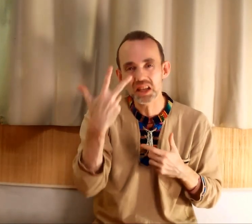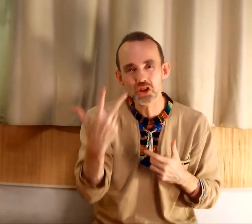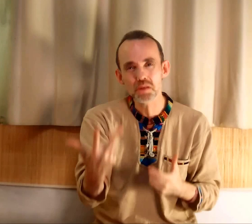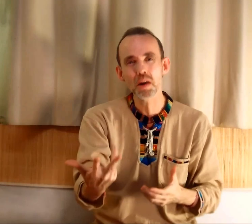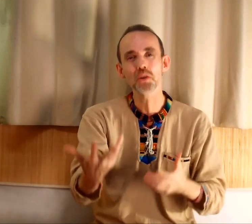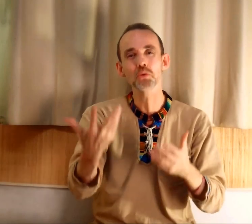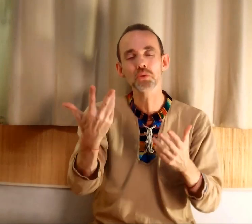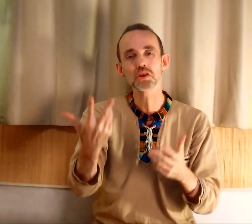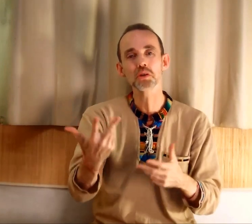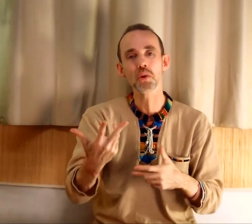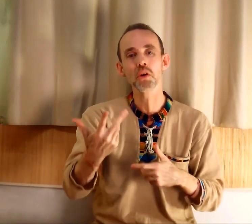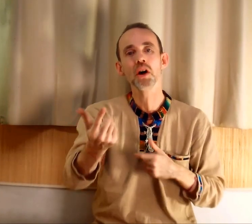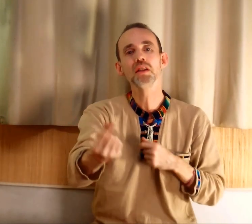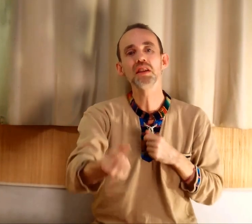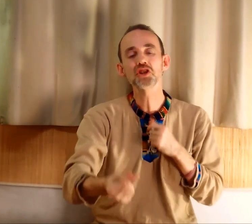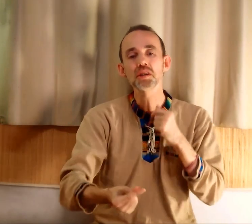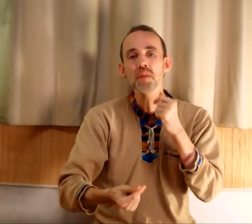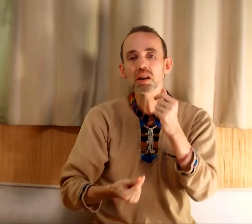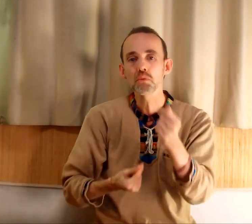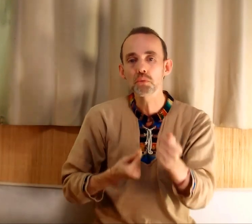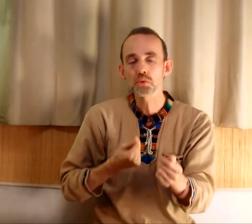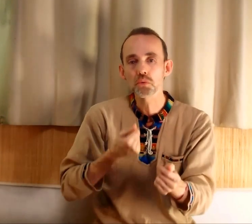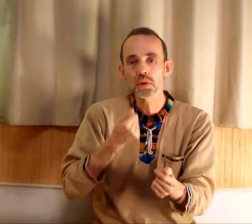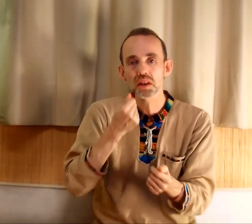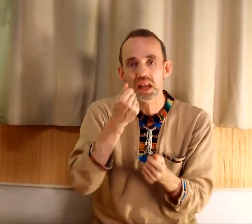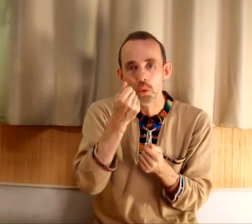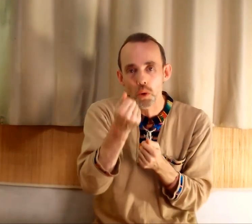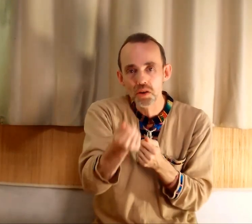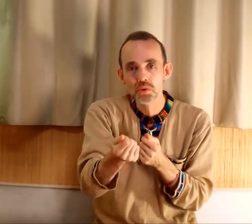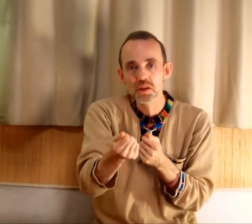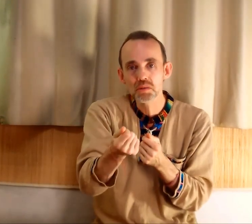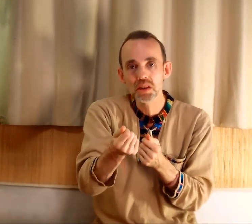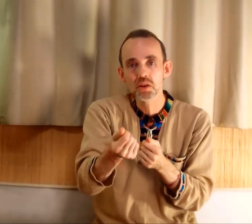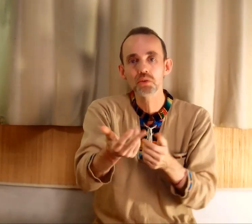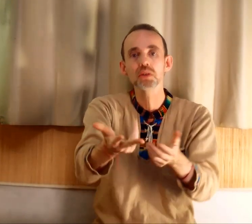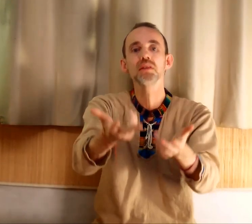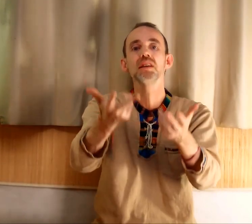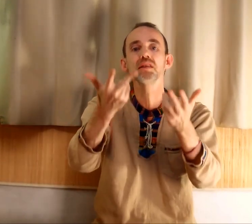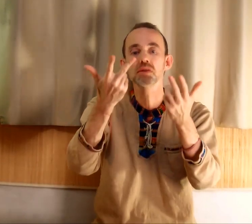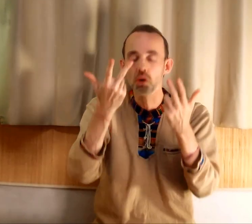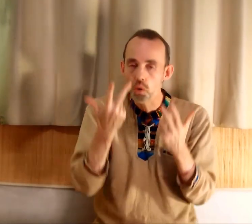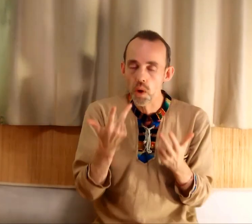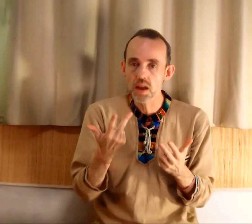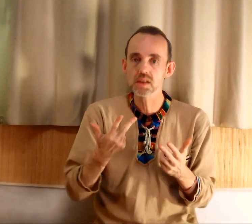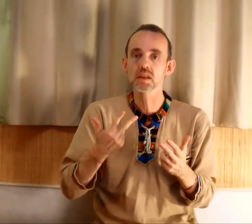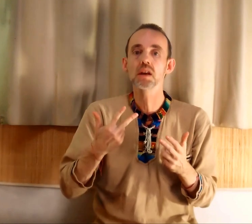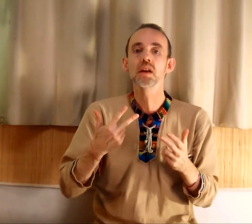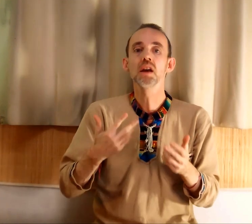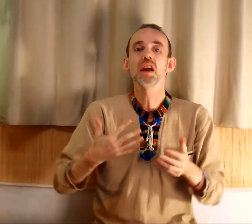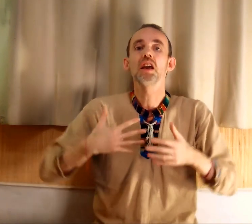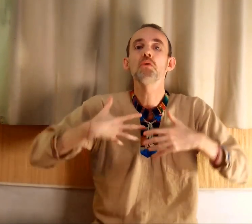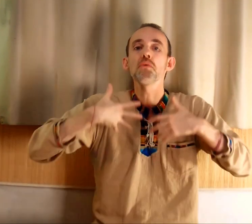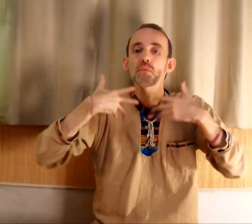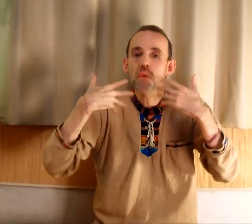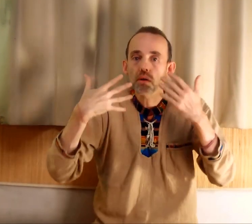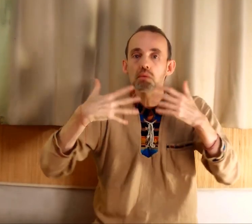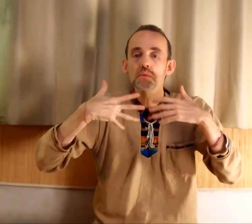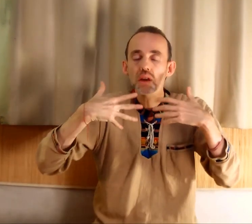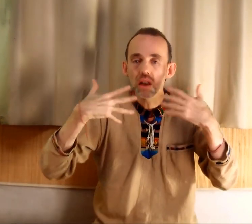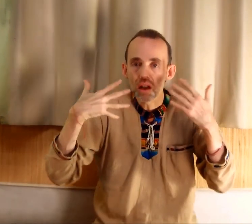des schémas de conditionnement, des schémas qui vous font souffrir, des croyances limitantes, des angoisses. Et une fois que vous serez